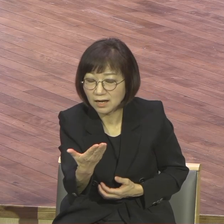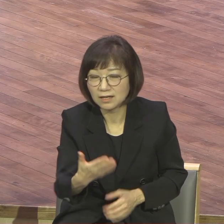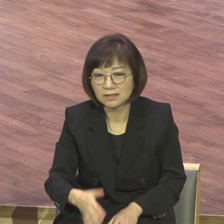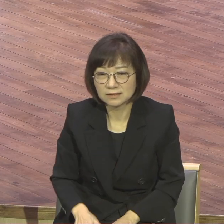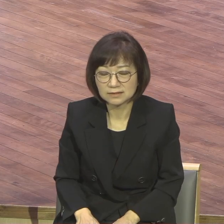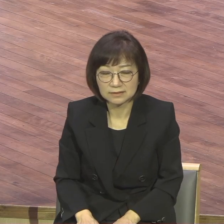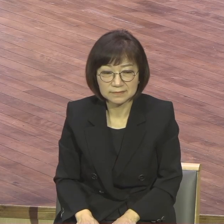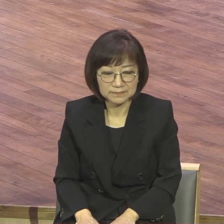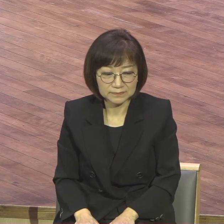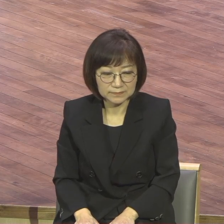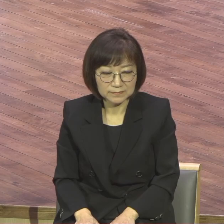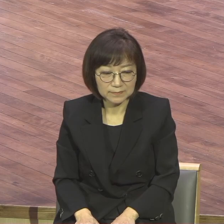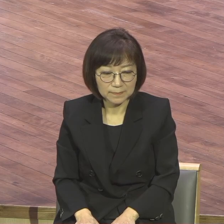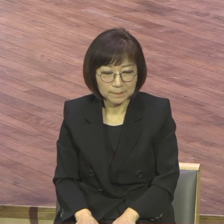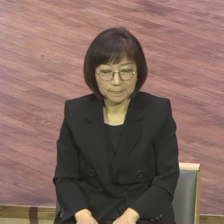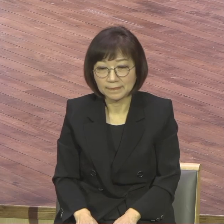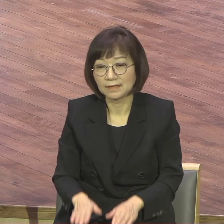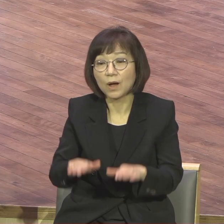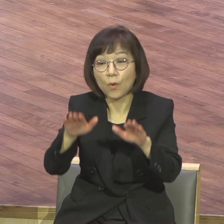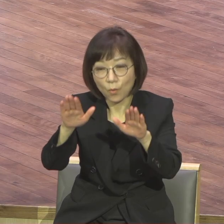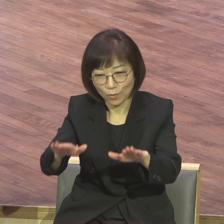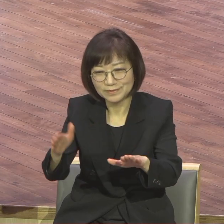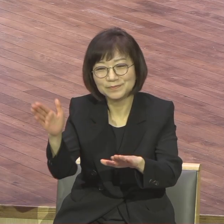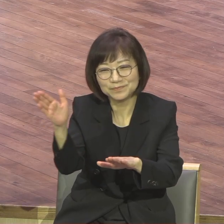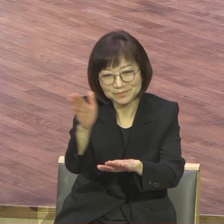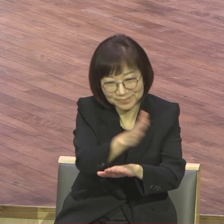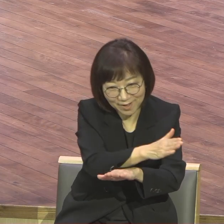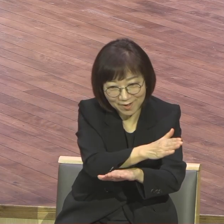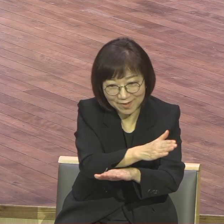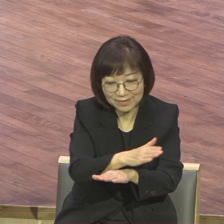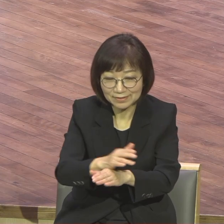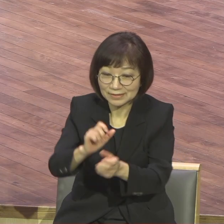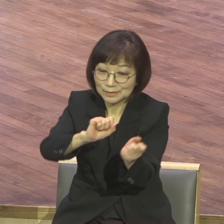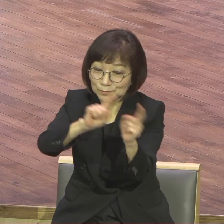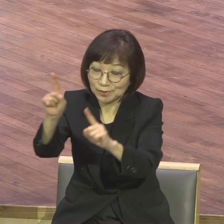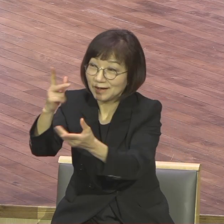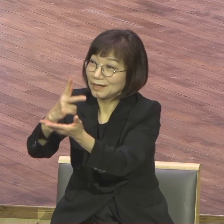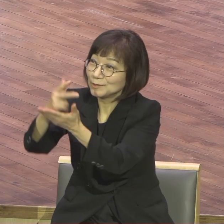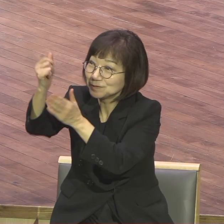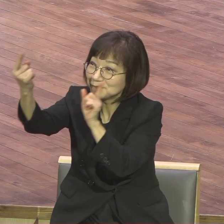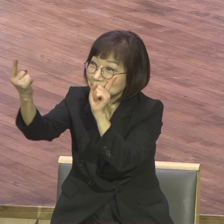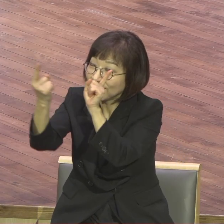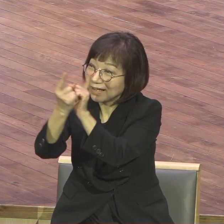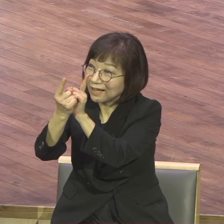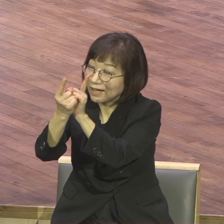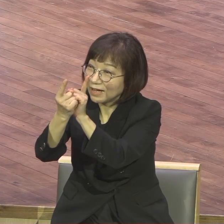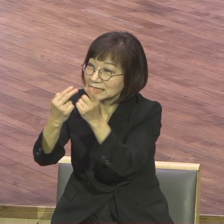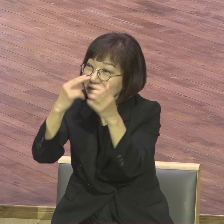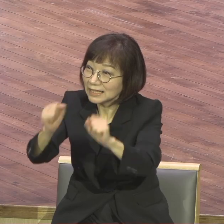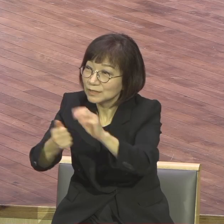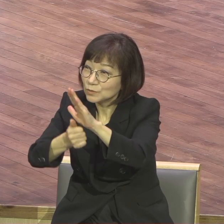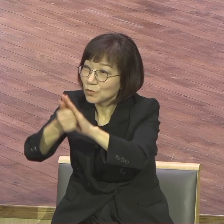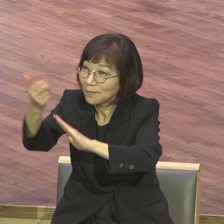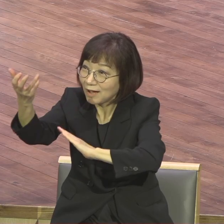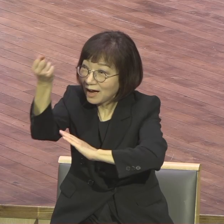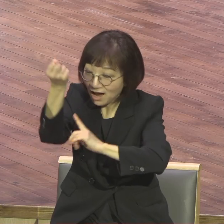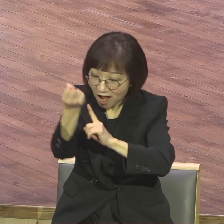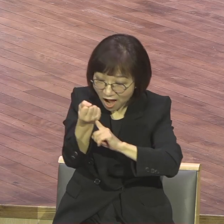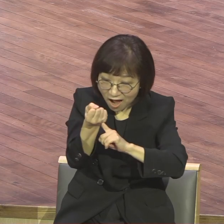우리가 오늘부터 부활의 주님을 만났다고 하면 그 신앙 가졌다고 하면 밖을 쳐다보세요